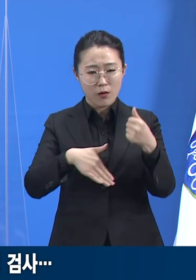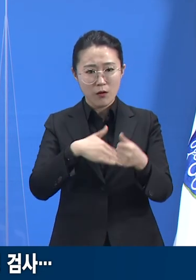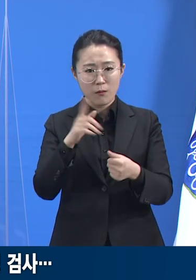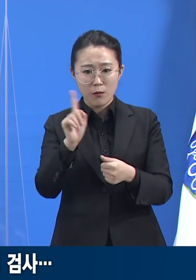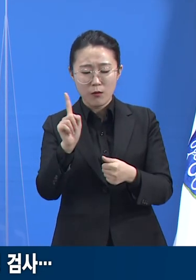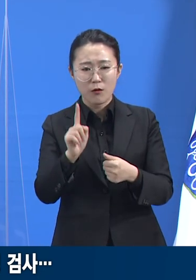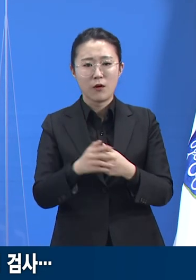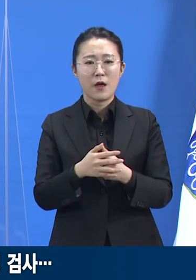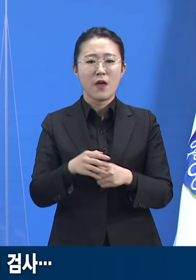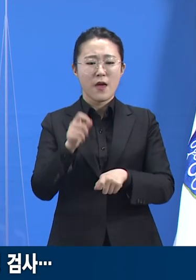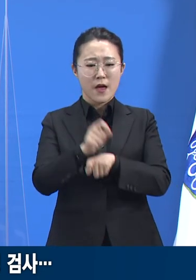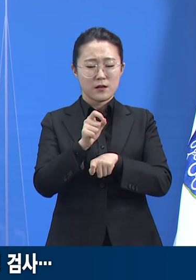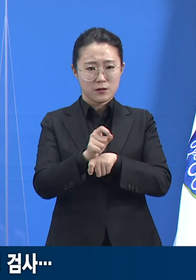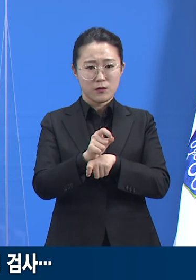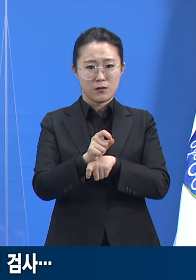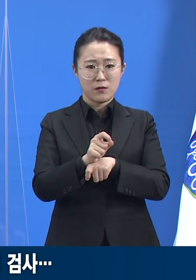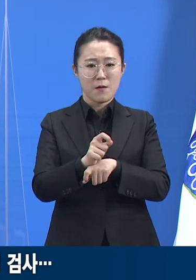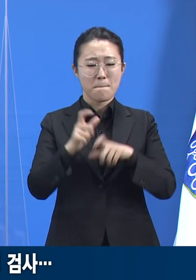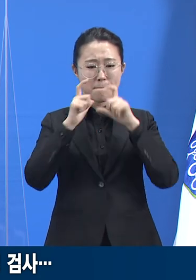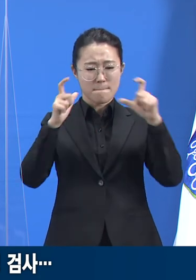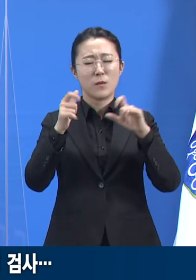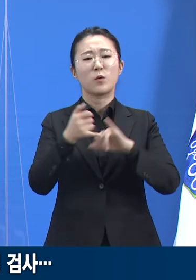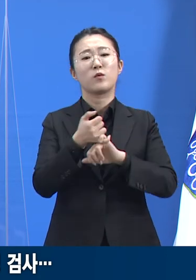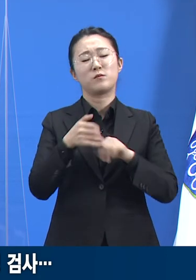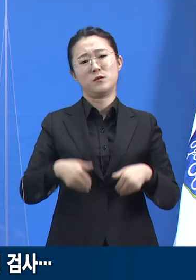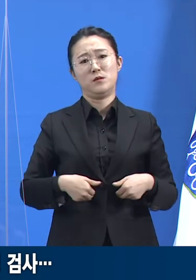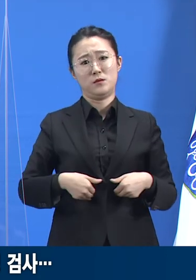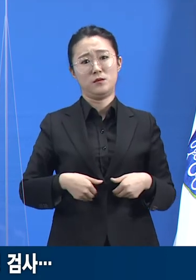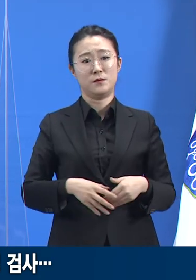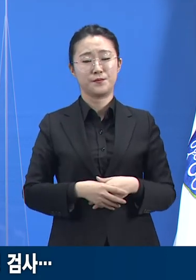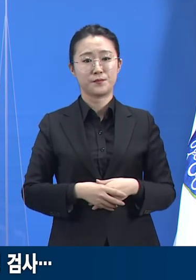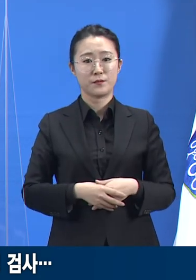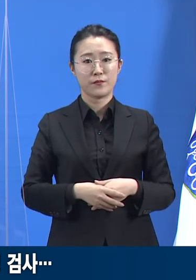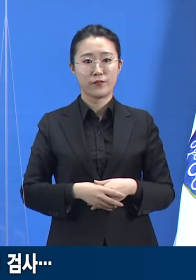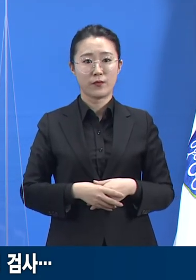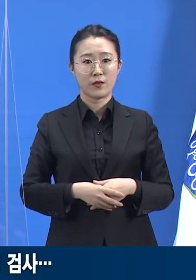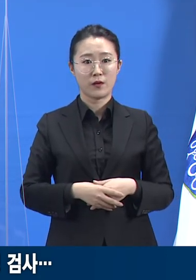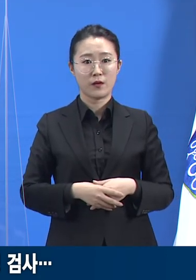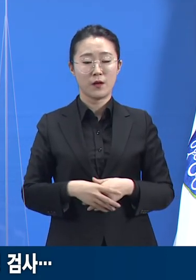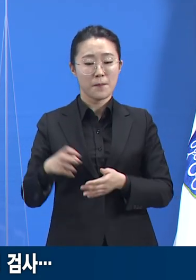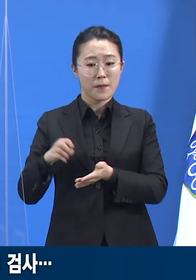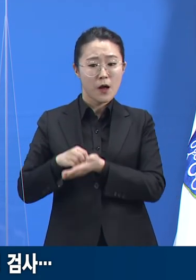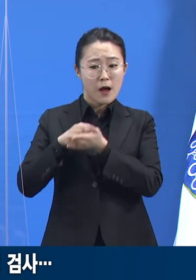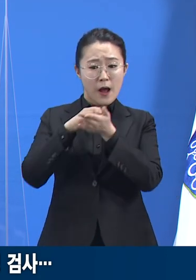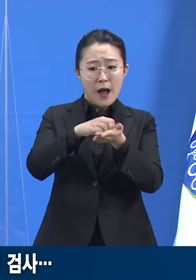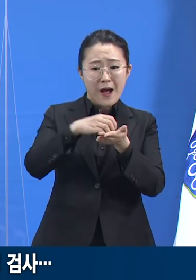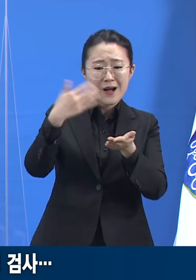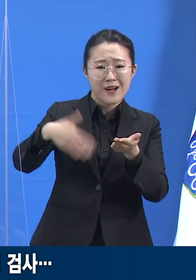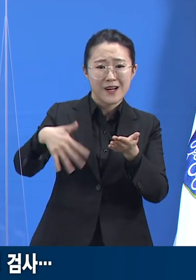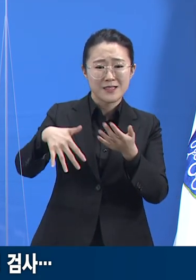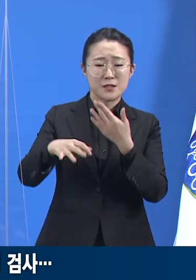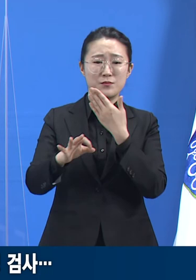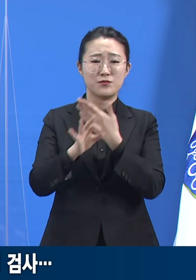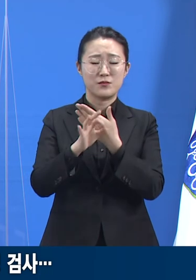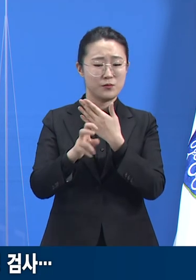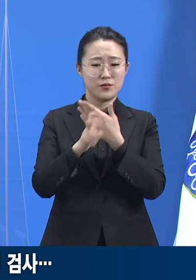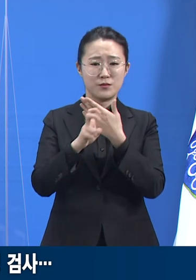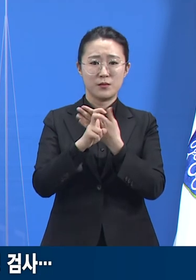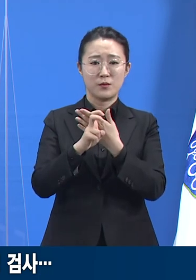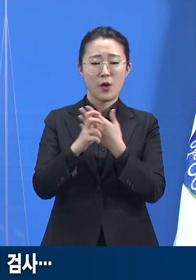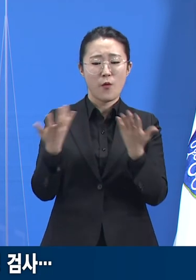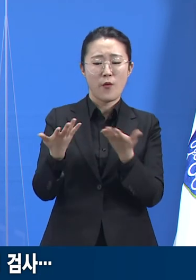냉철한 판단을 내렸습니다. 미등록 상태의 이주 노동자를 할지라도 방역활동에